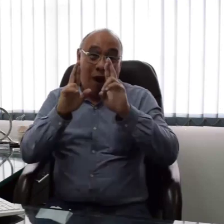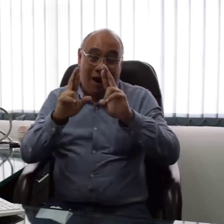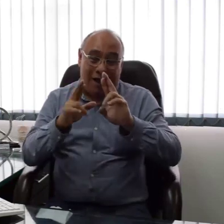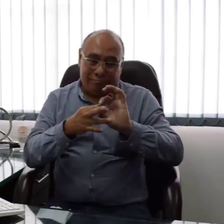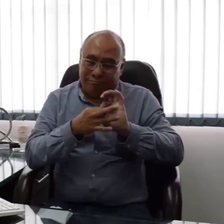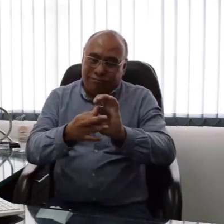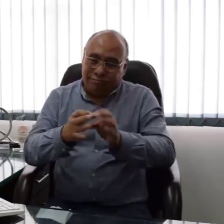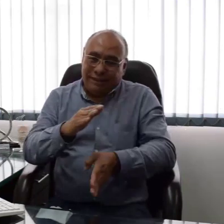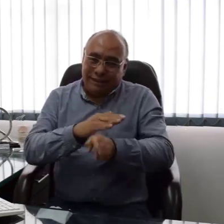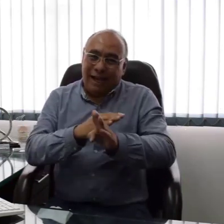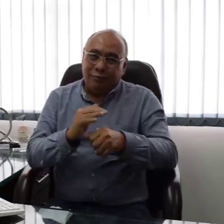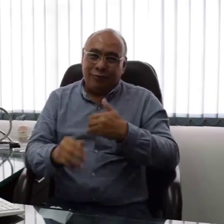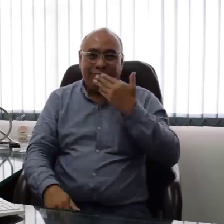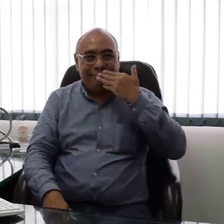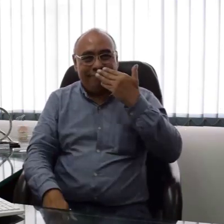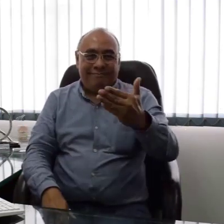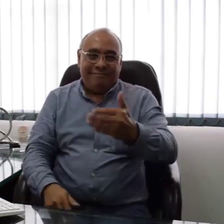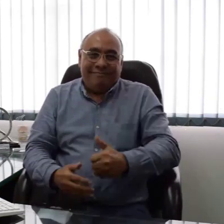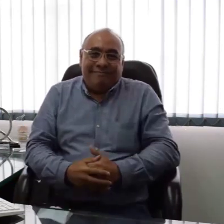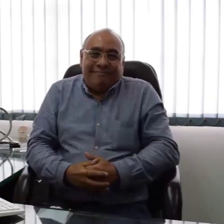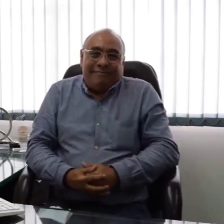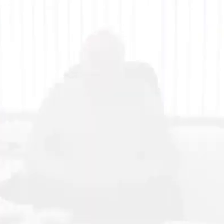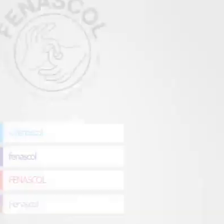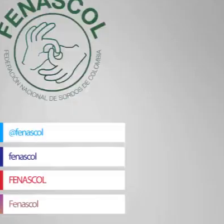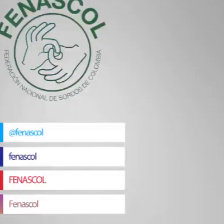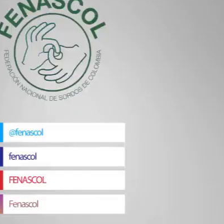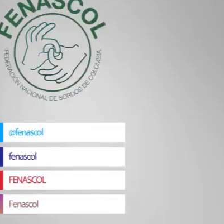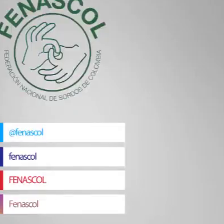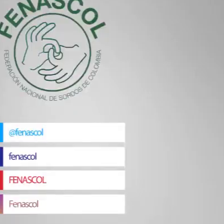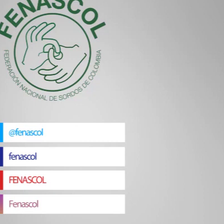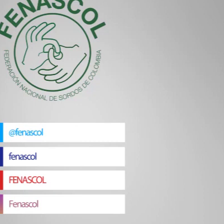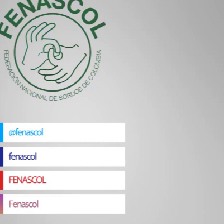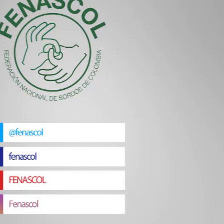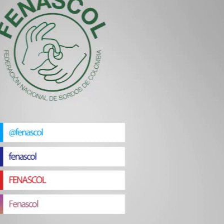progresar. Ojalá trabajemos juntos. Muchas gracias. Gracias. Gracias.